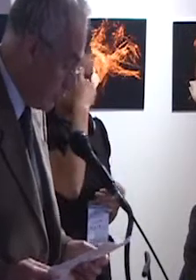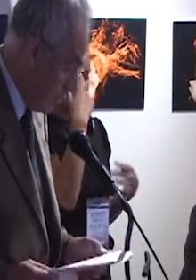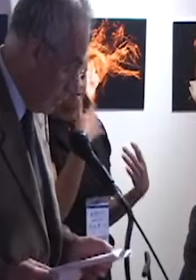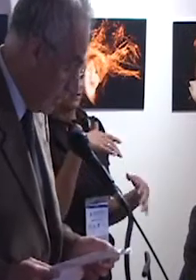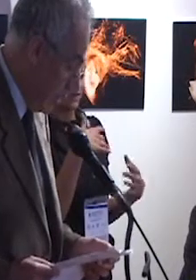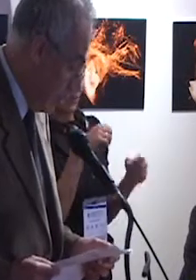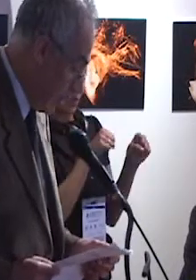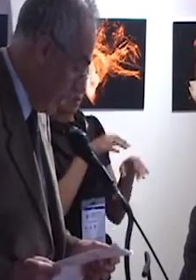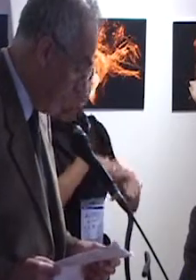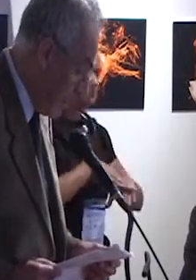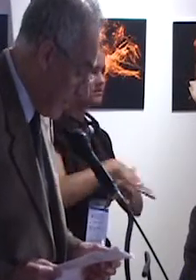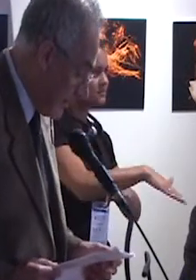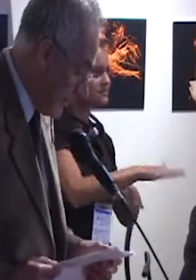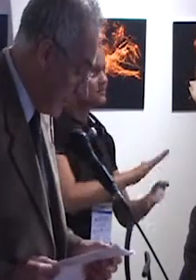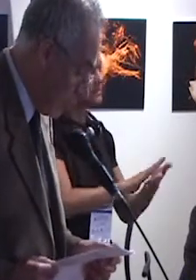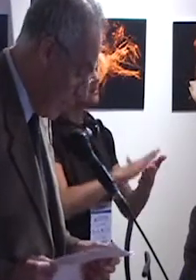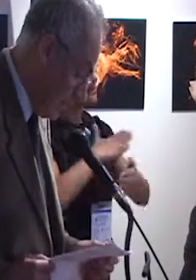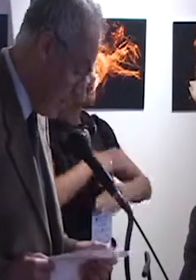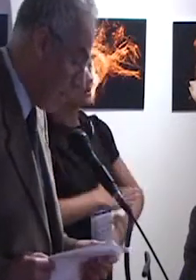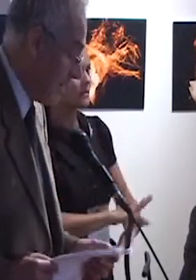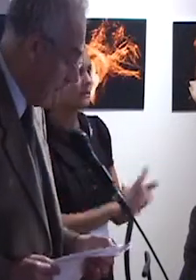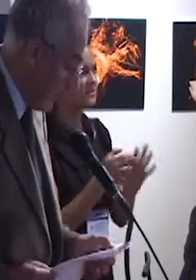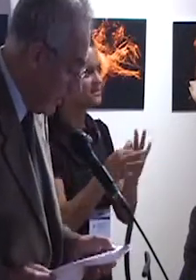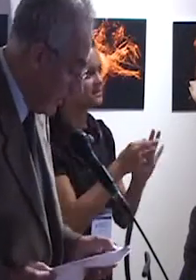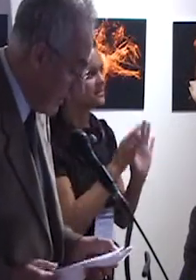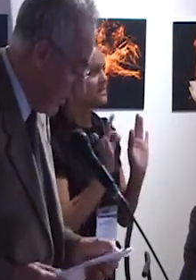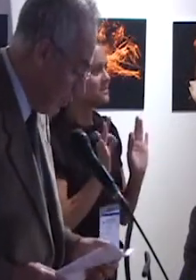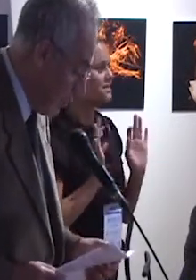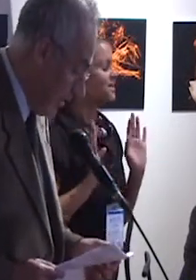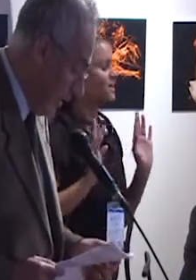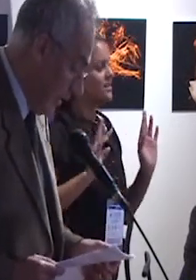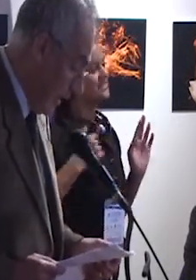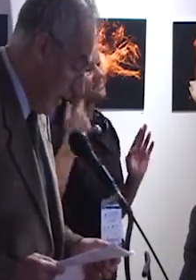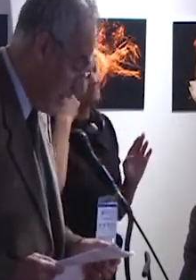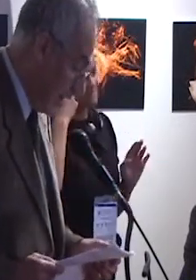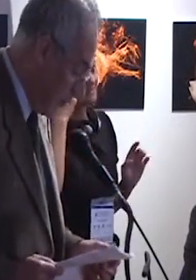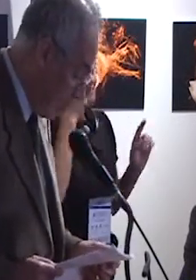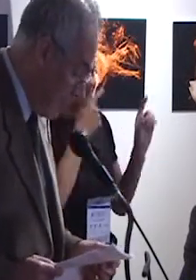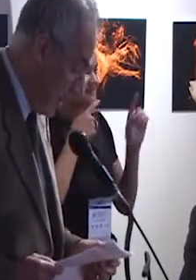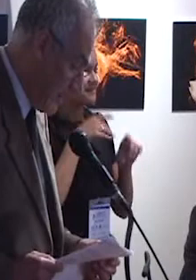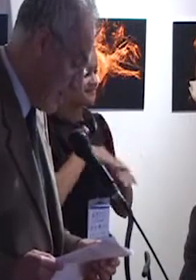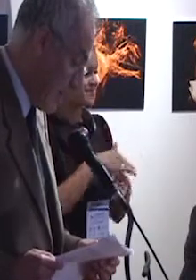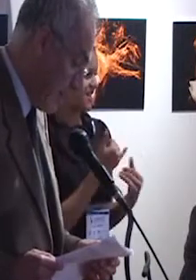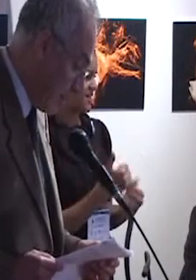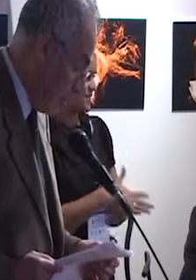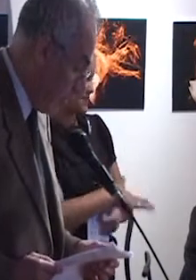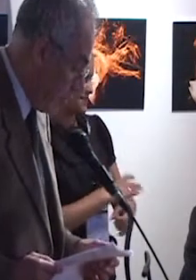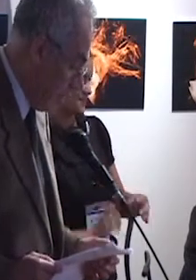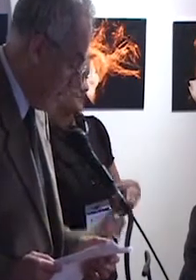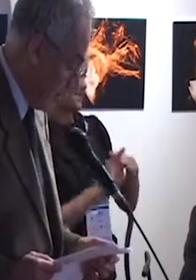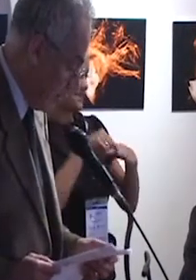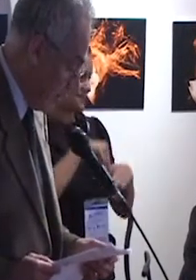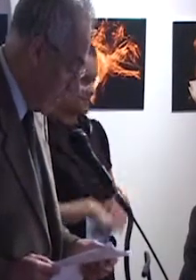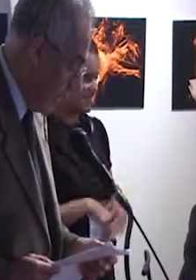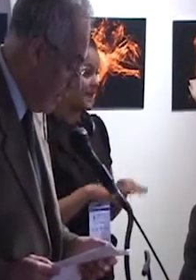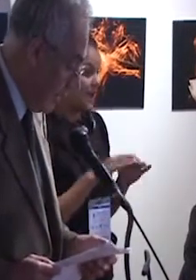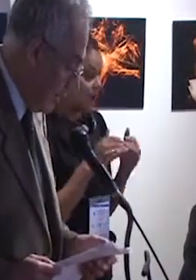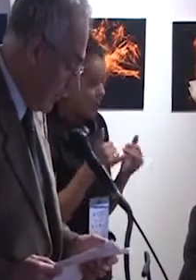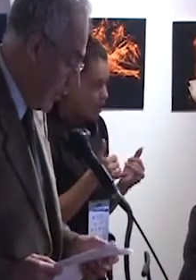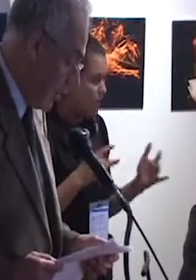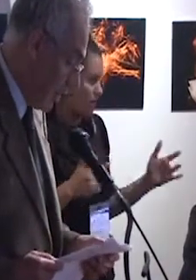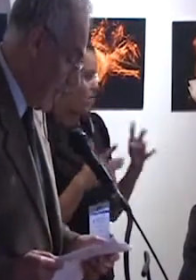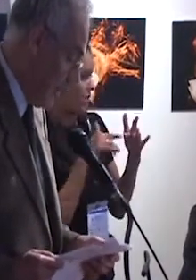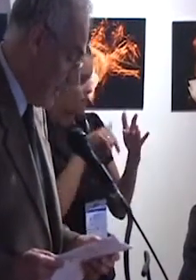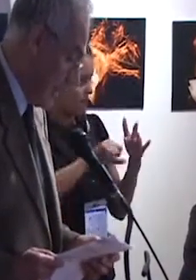vivir juntos, lo que se encuentra sin duda en el trasfondo de este primer coloquio internacional